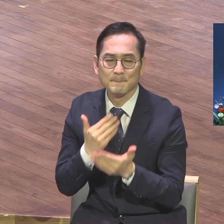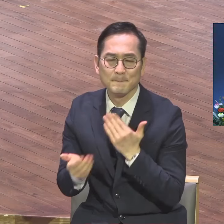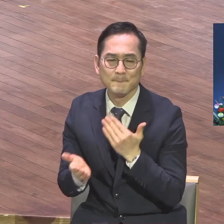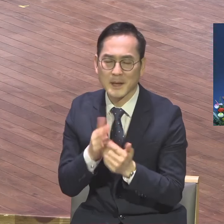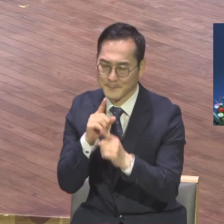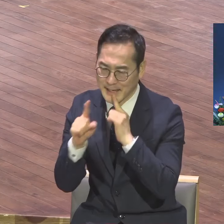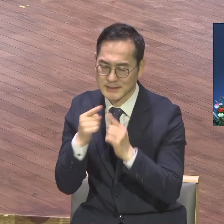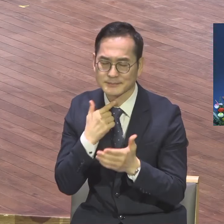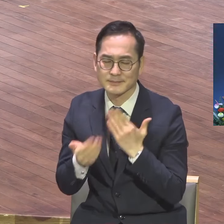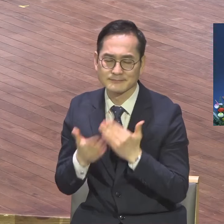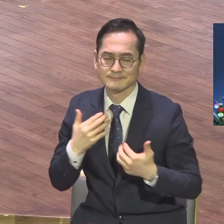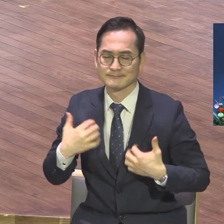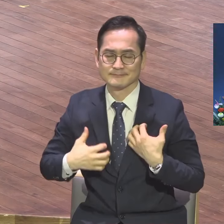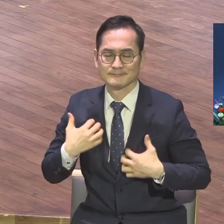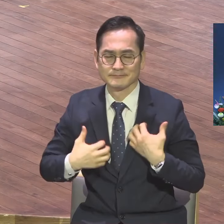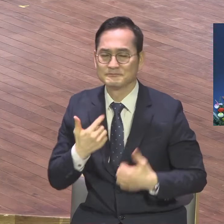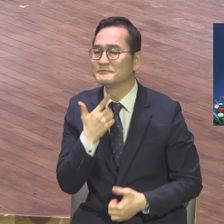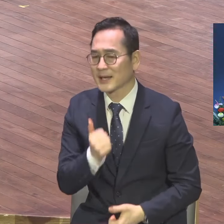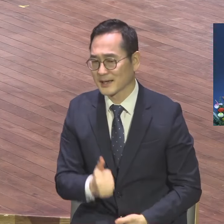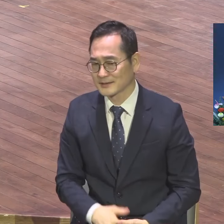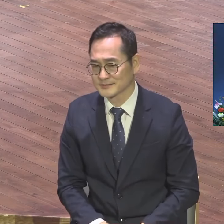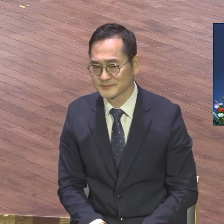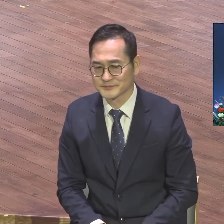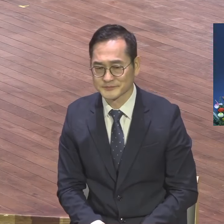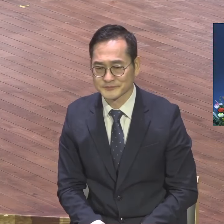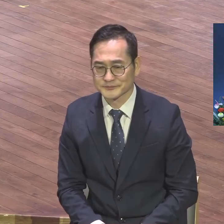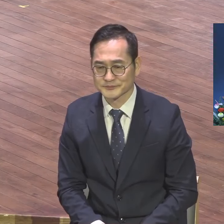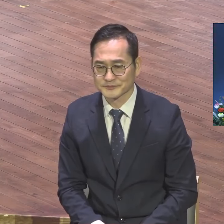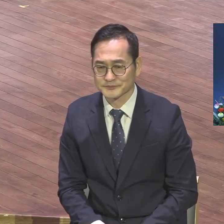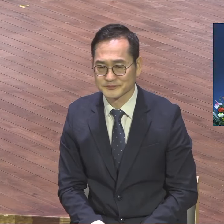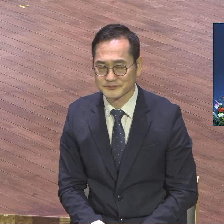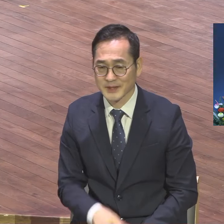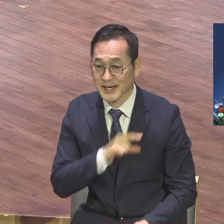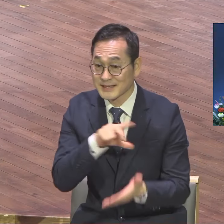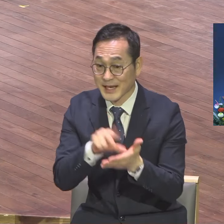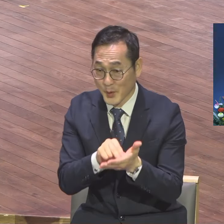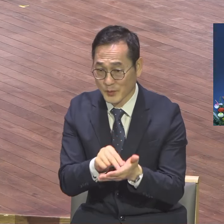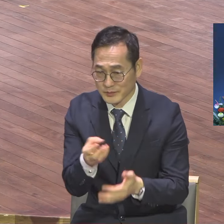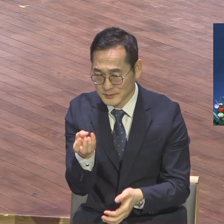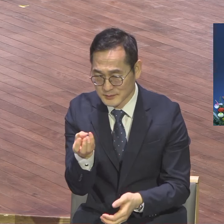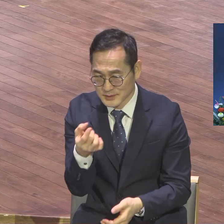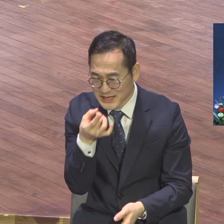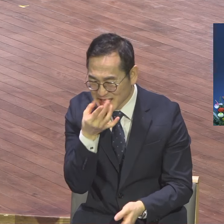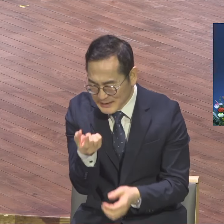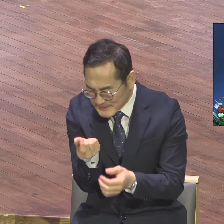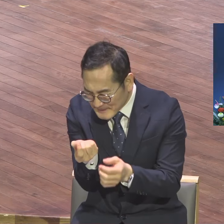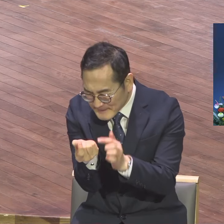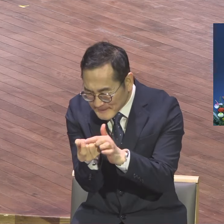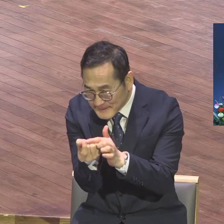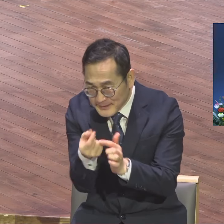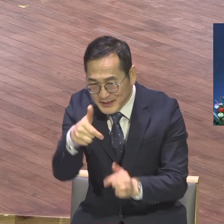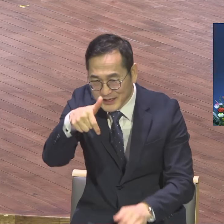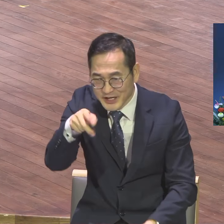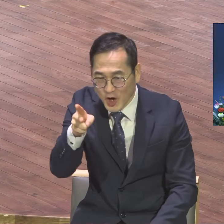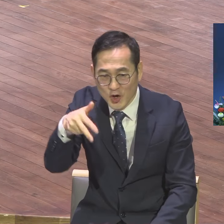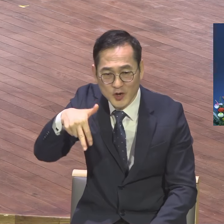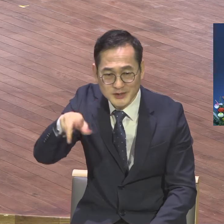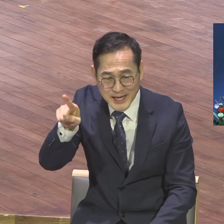이것은 말씀 가지고 겨자씨 비전이라는 제목으로 말씀을 드립니다. 2024년 우리에게 너